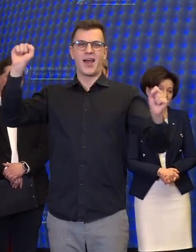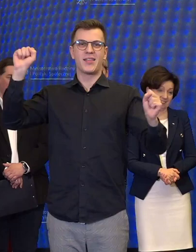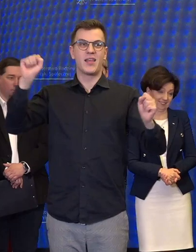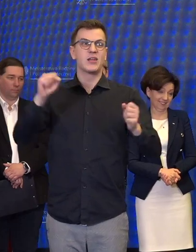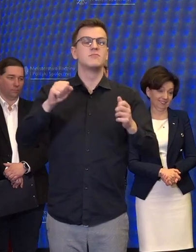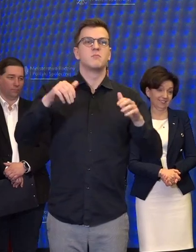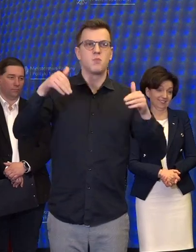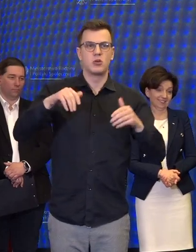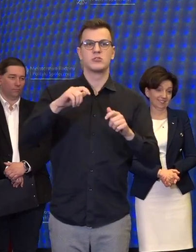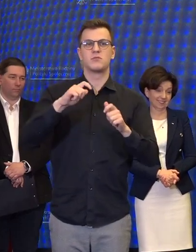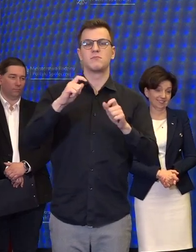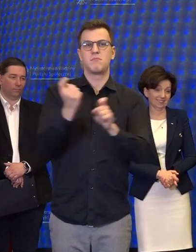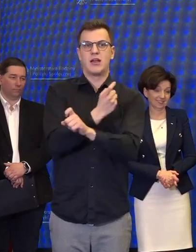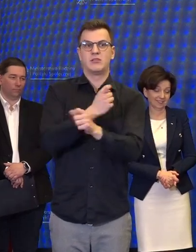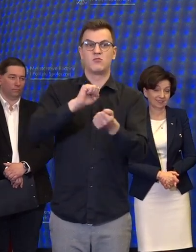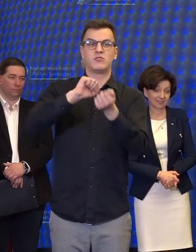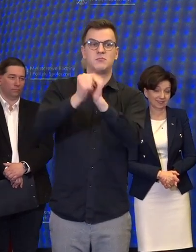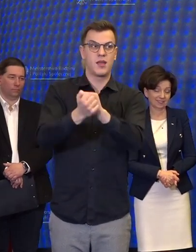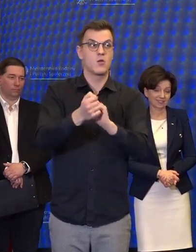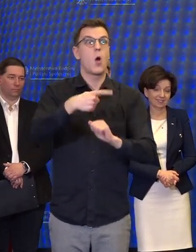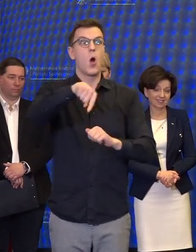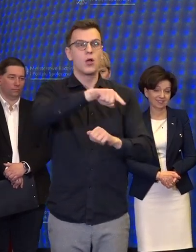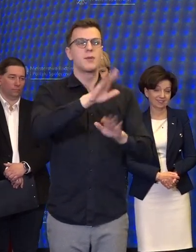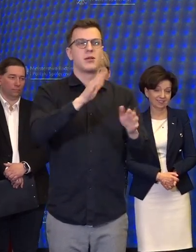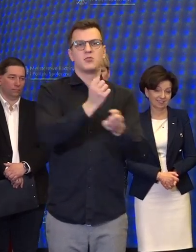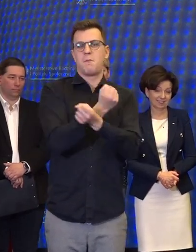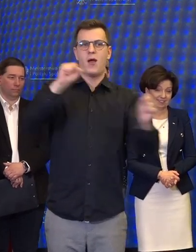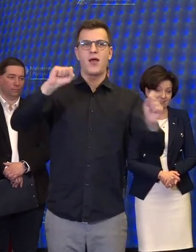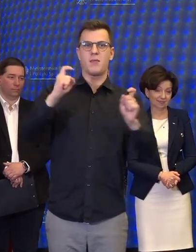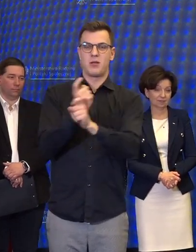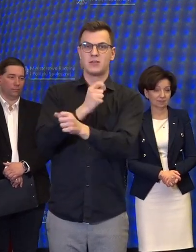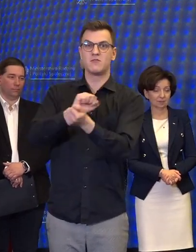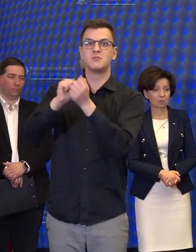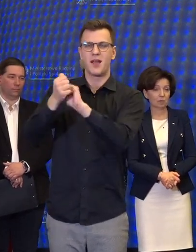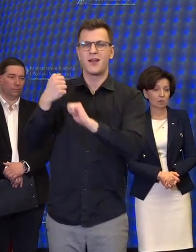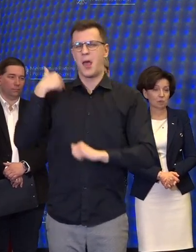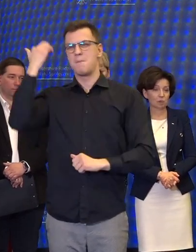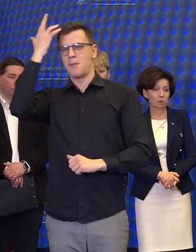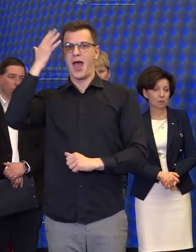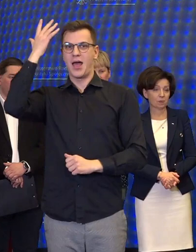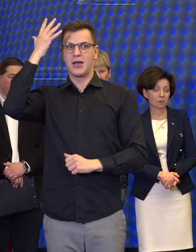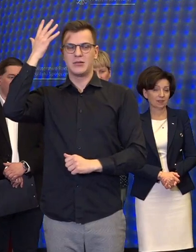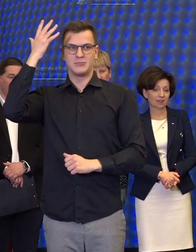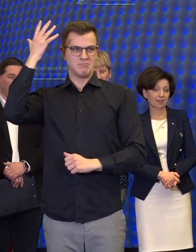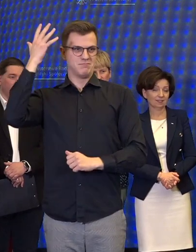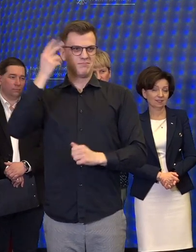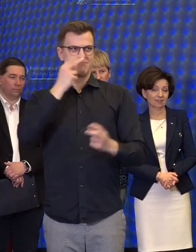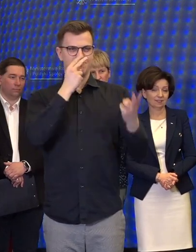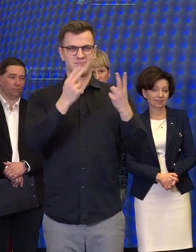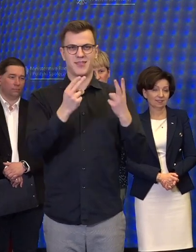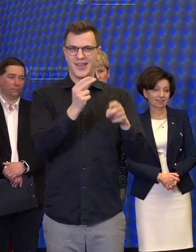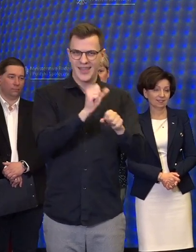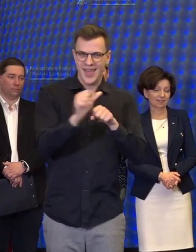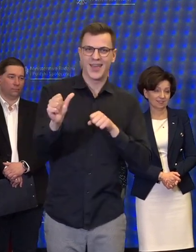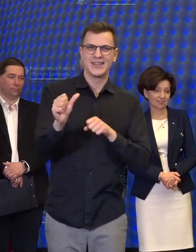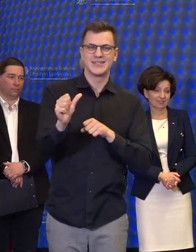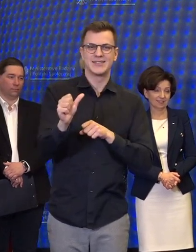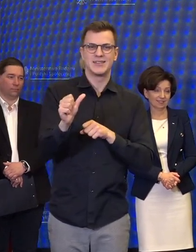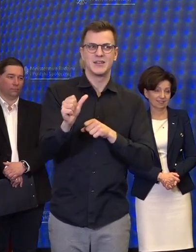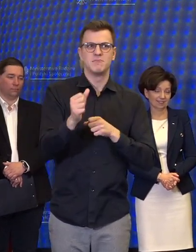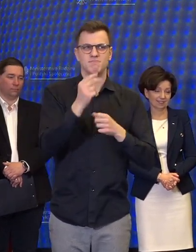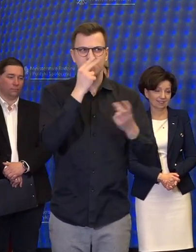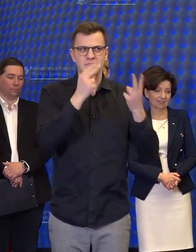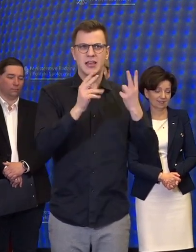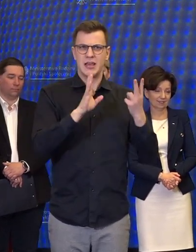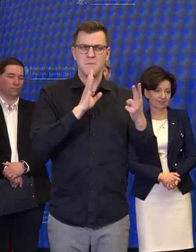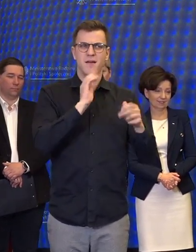po prostu zmienią ten kraj. Właśnie osoby z niepełnosprawnością. Ta wizja zdaje się urzeczywistniać i wydaje mi